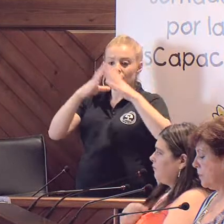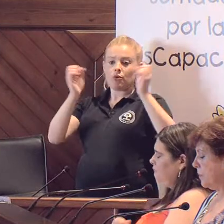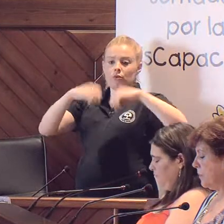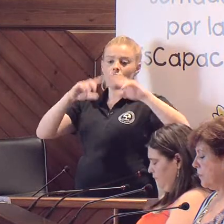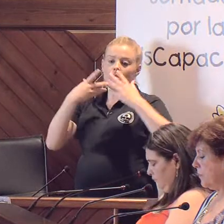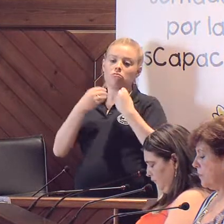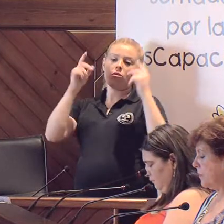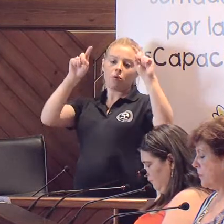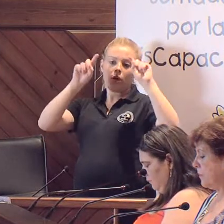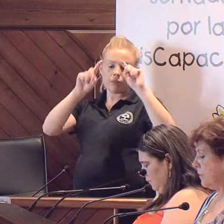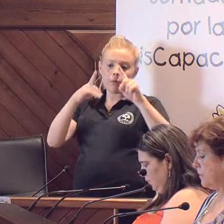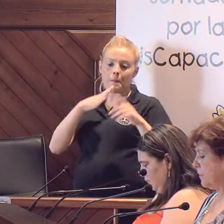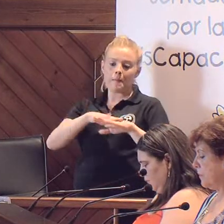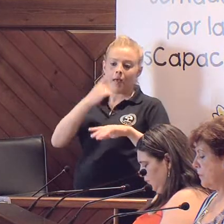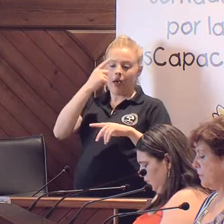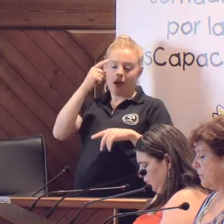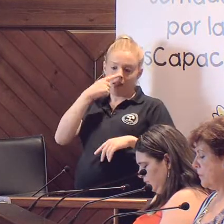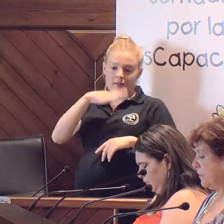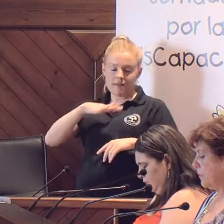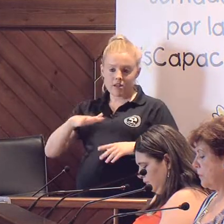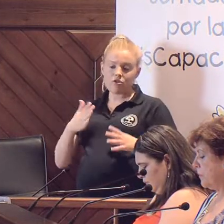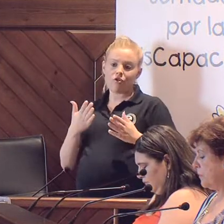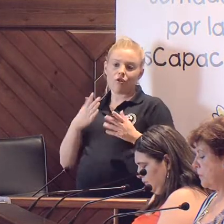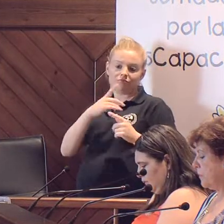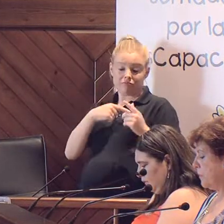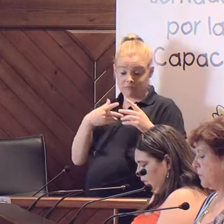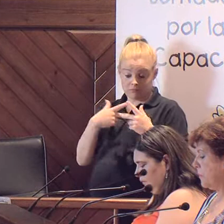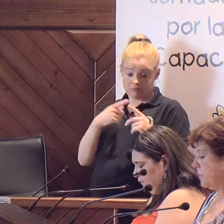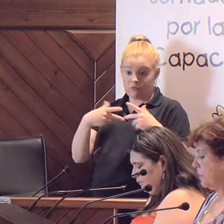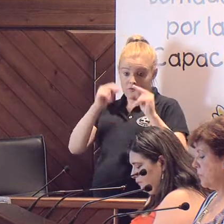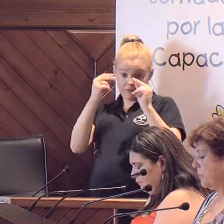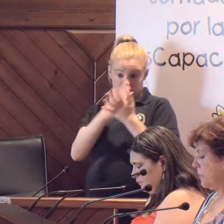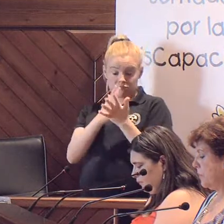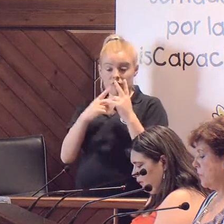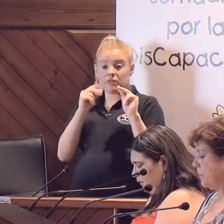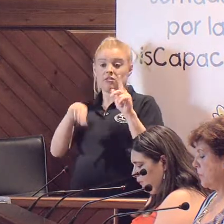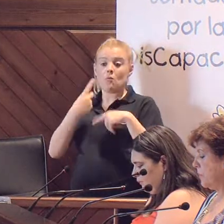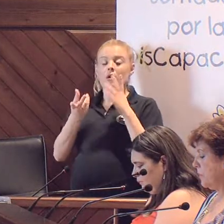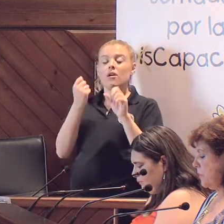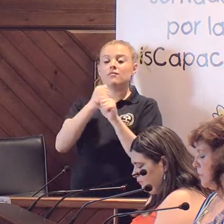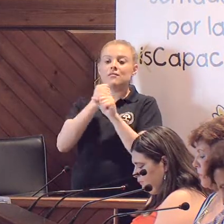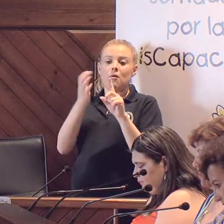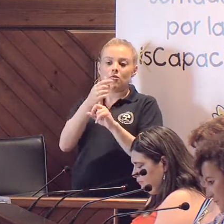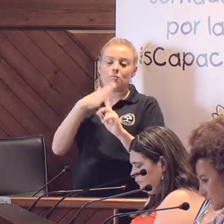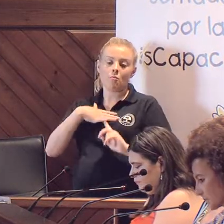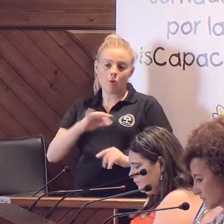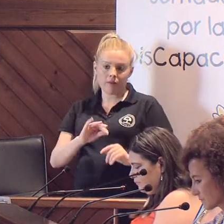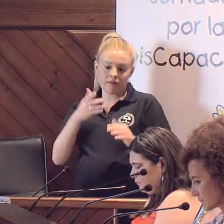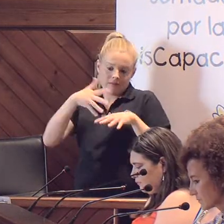con educación para que los niños que salen de la aula específica luego pudieran tener un puesto de trabajo, ¿eh?, para que se les integrara laboralmente.